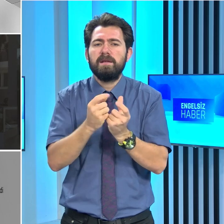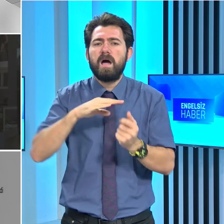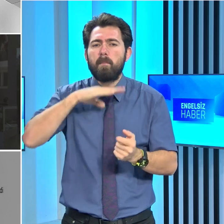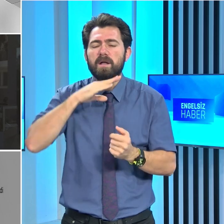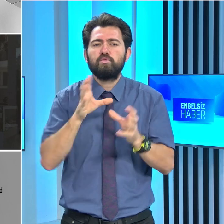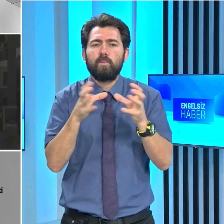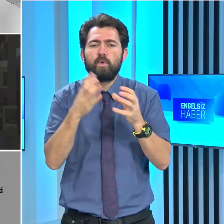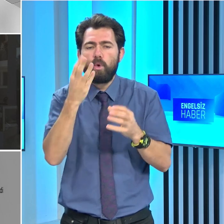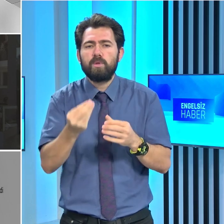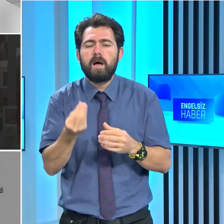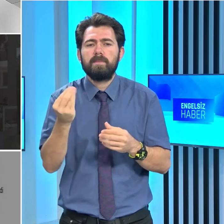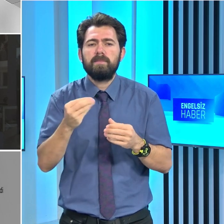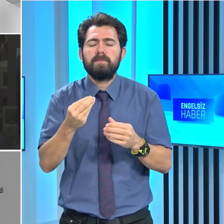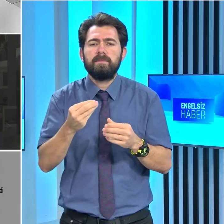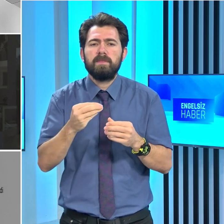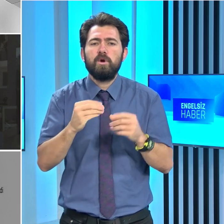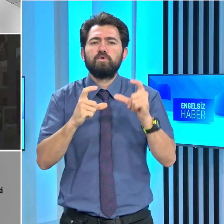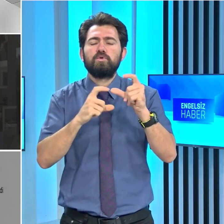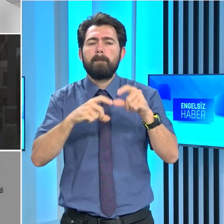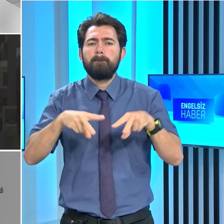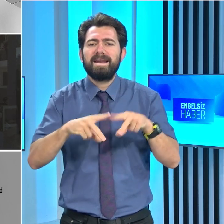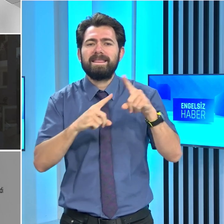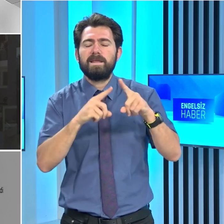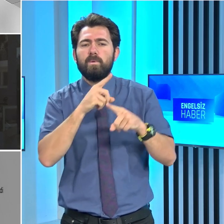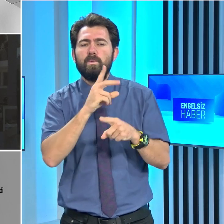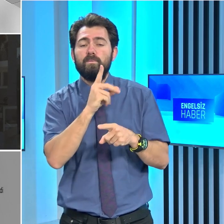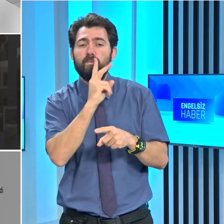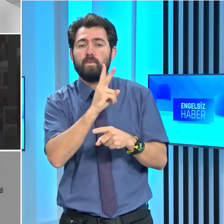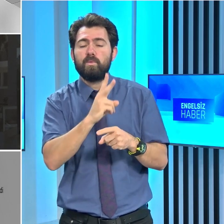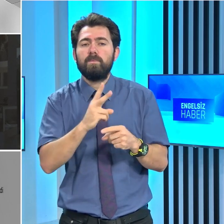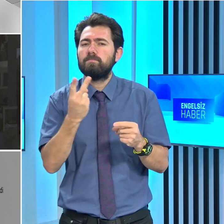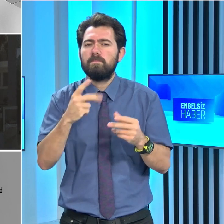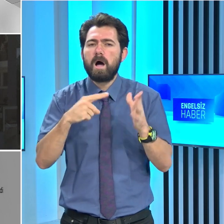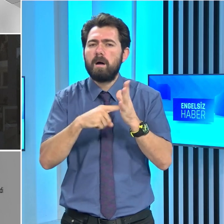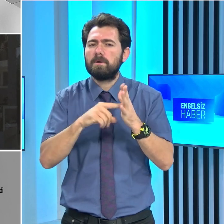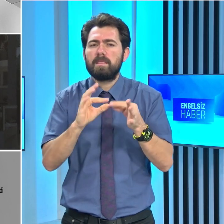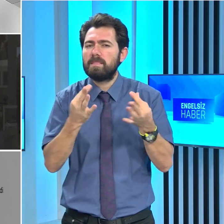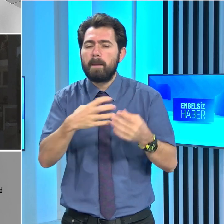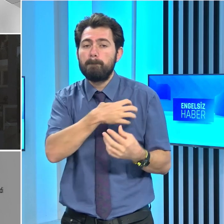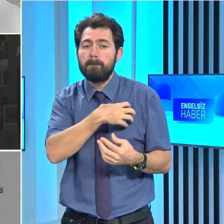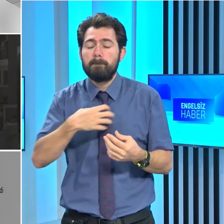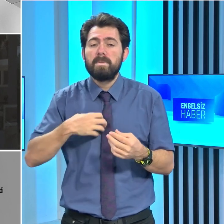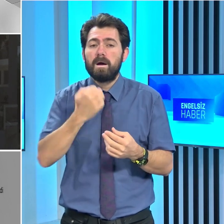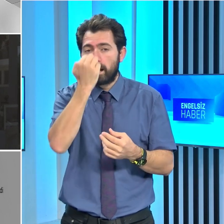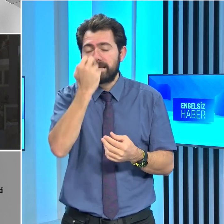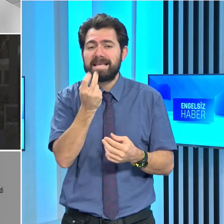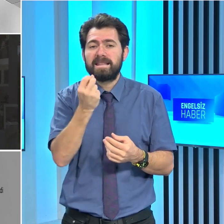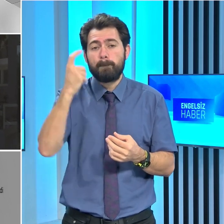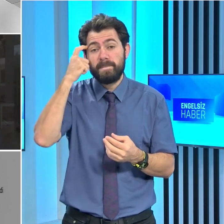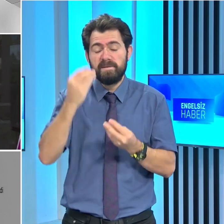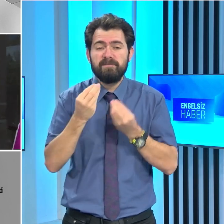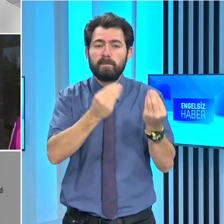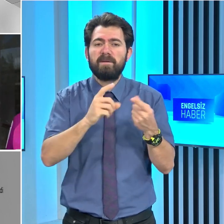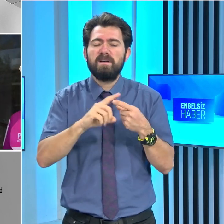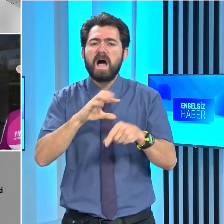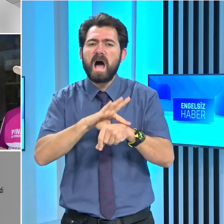Koordinatörü Susan Mary Tilt, amaçlarının meme kanserinde bilinç oluşturmak ve